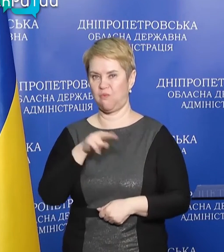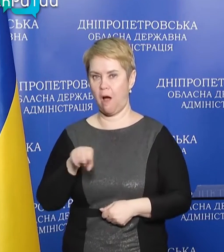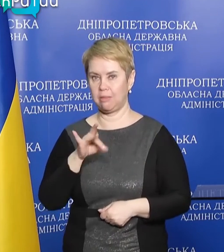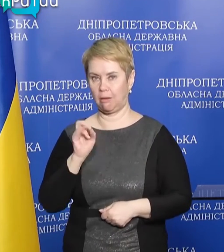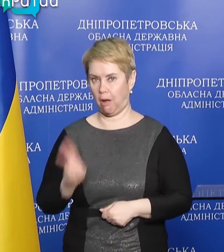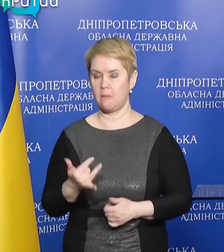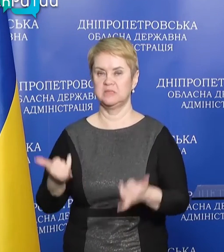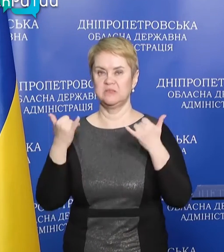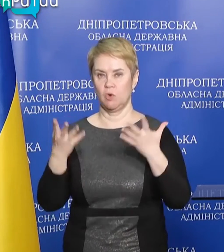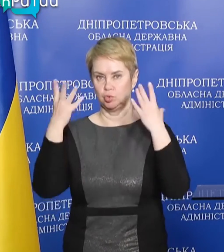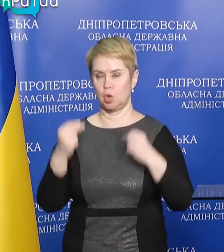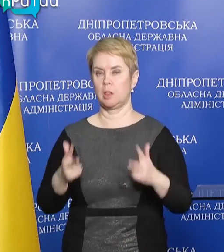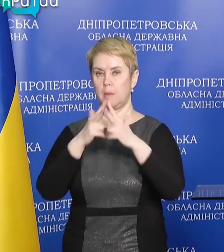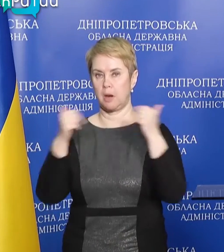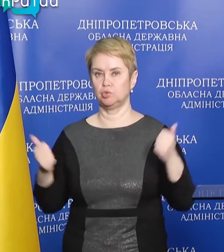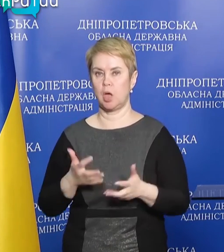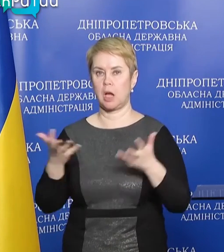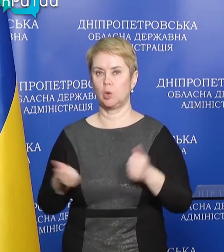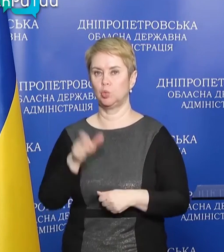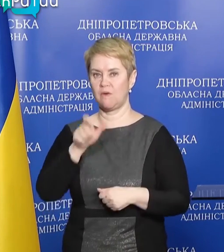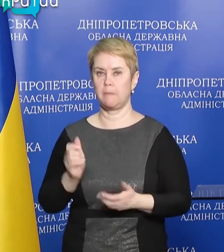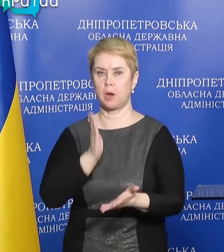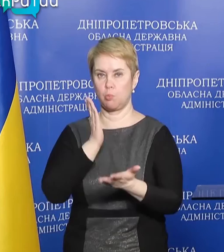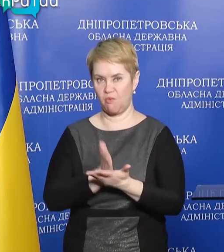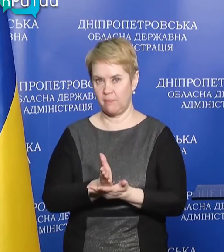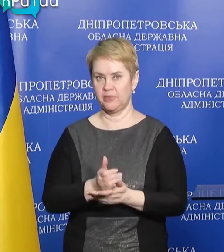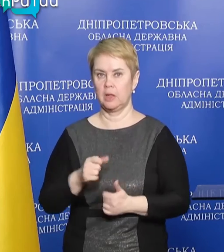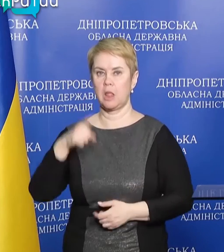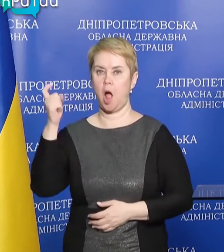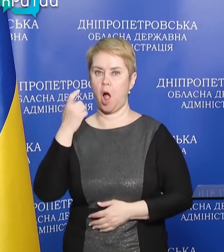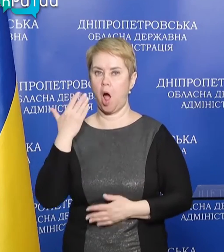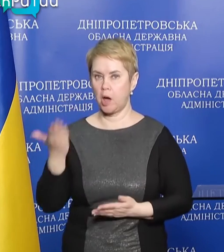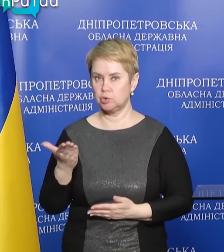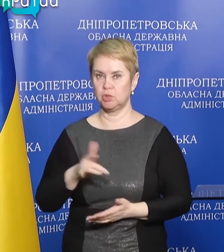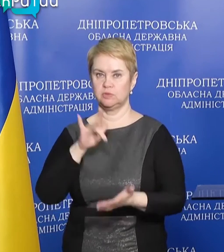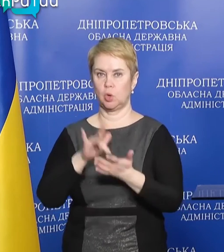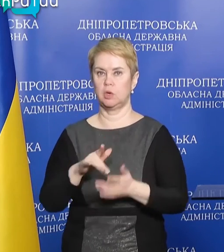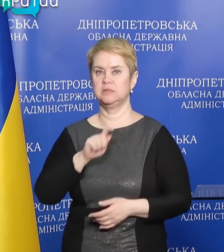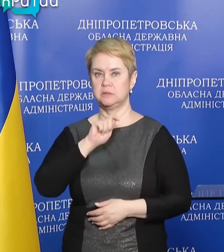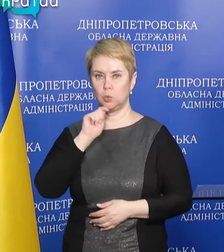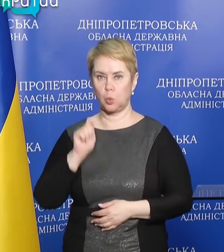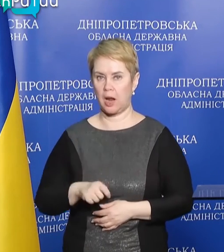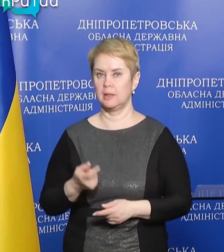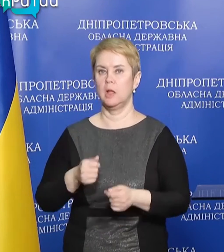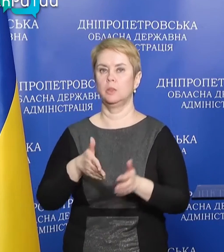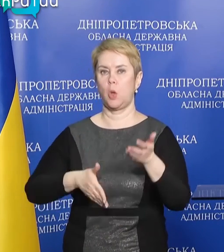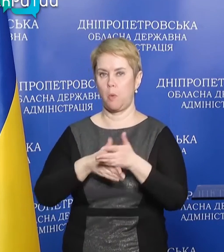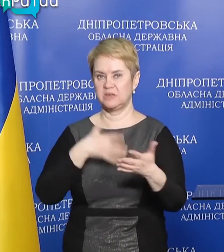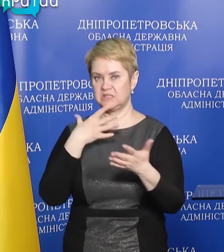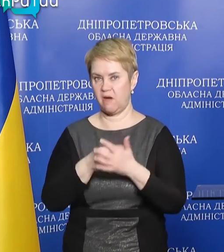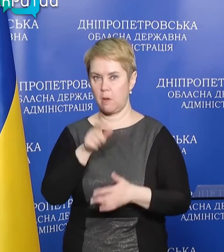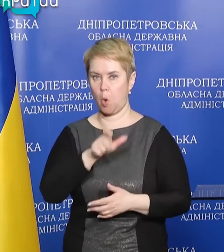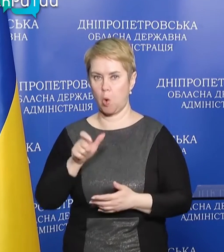на сьогоднішній час Дніпропетровські рятувальники перебувають і на Харківщині, і в столиці України. Допомагають своїм